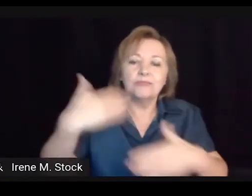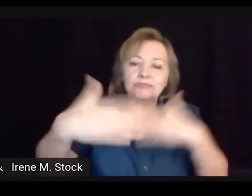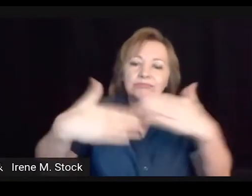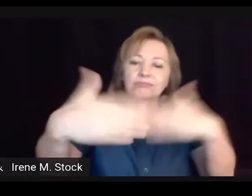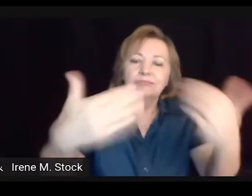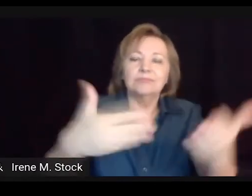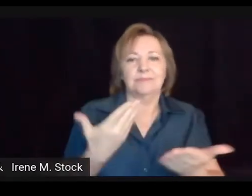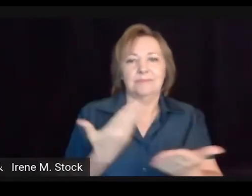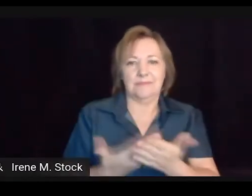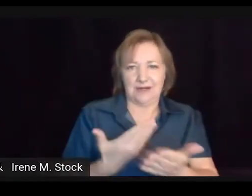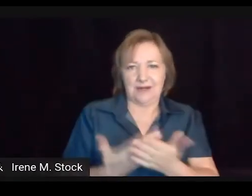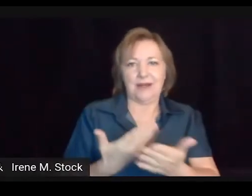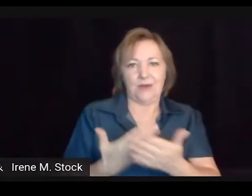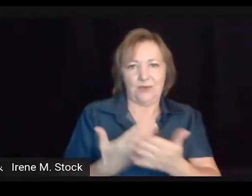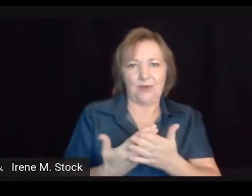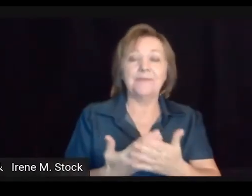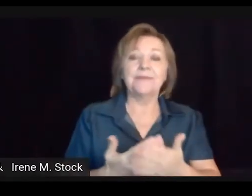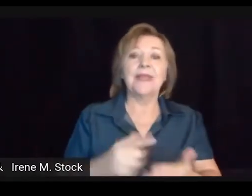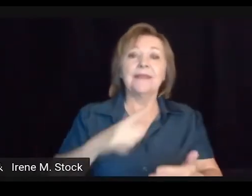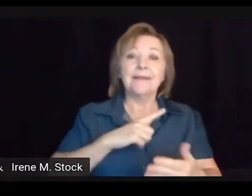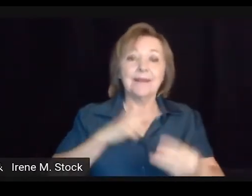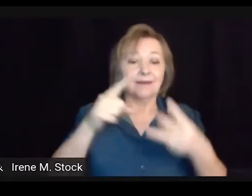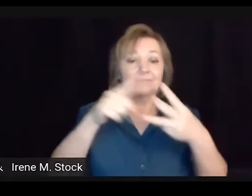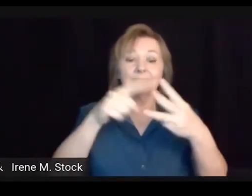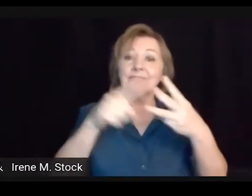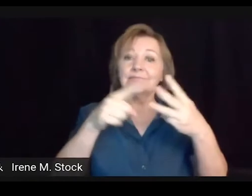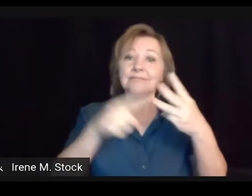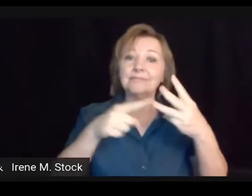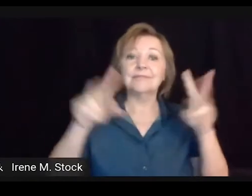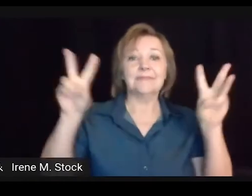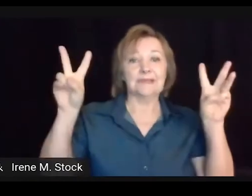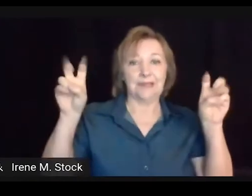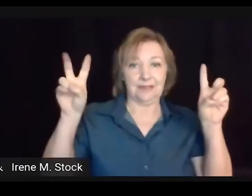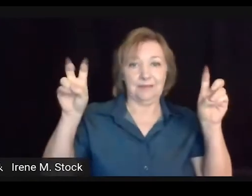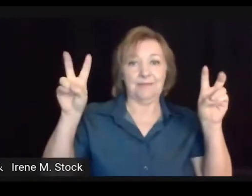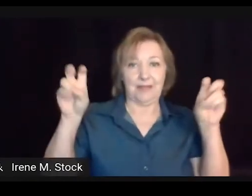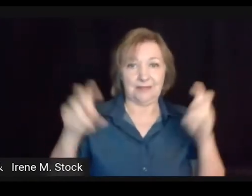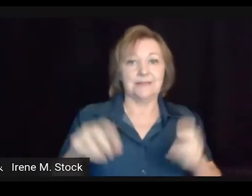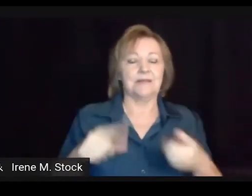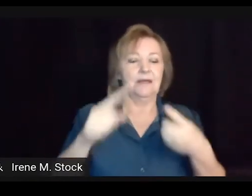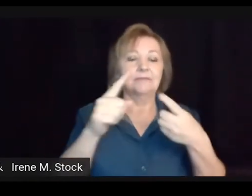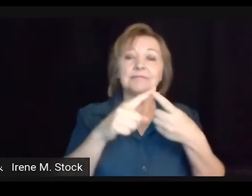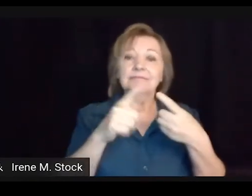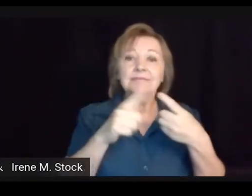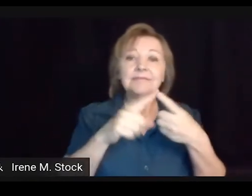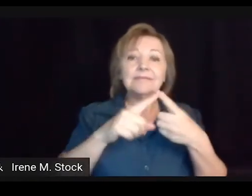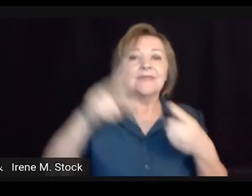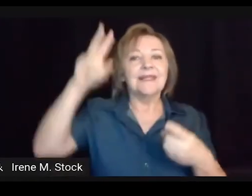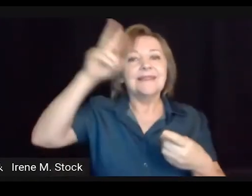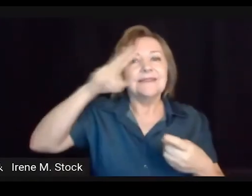como serão as nossas aulas. Então, eu escolhi três temáticas.